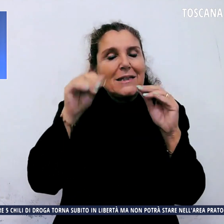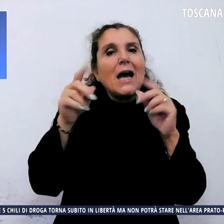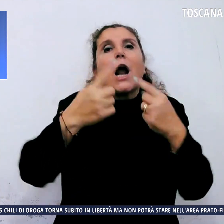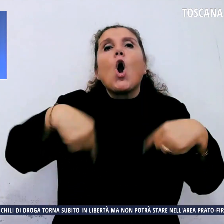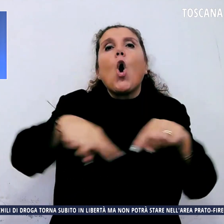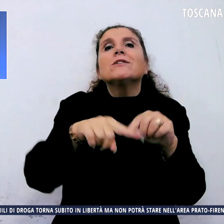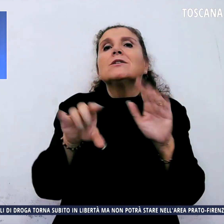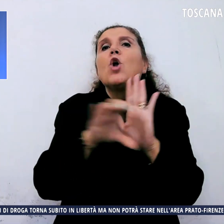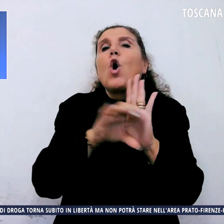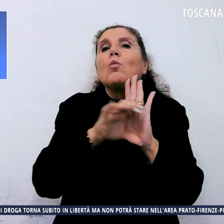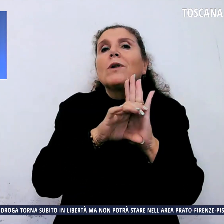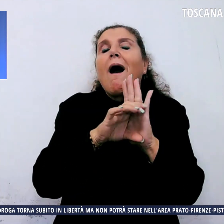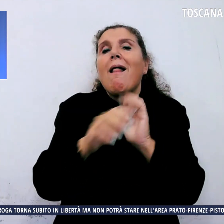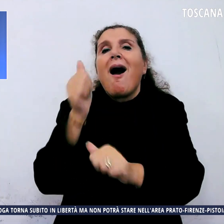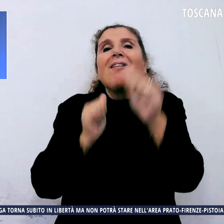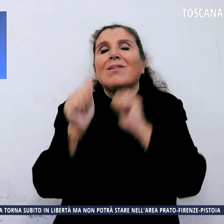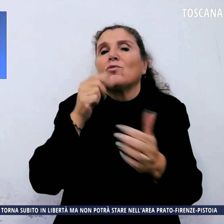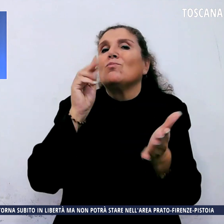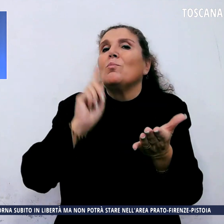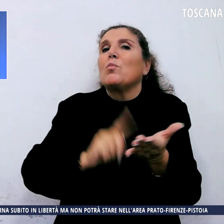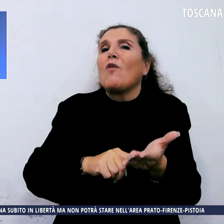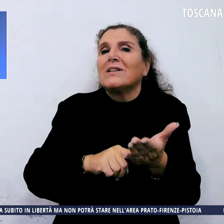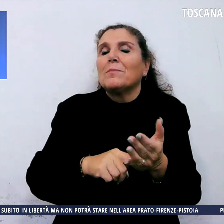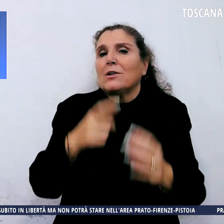provvedimento via social, il Sindaco.